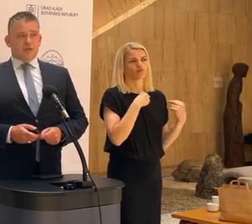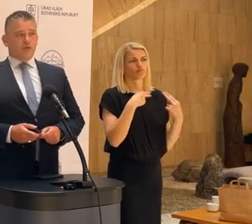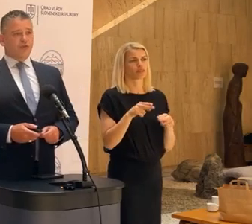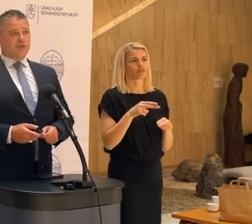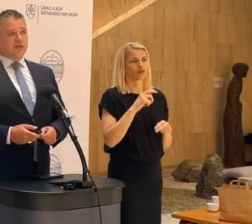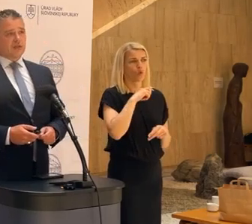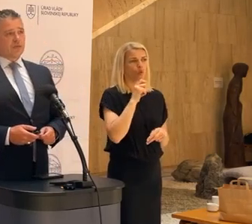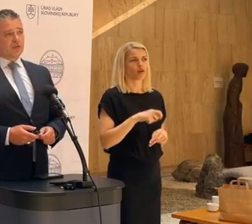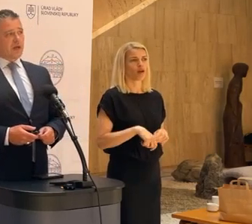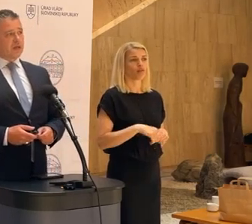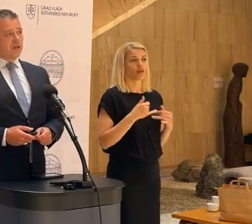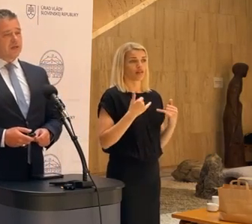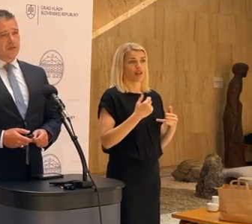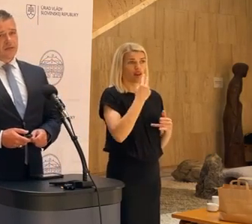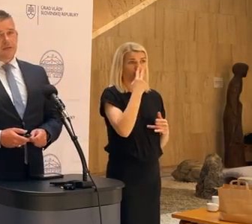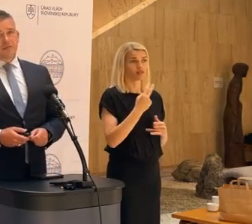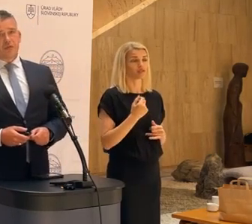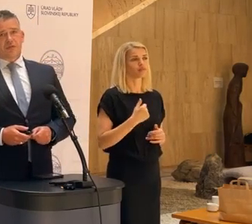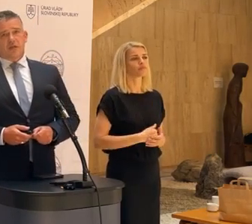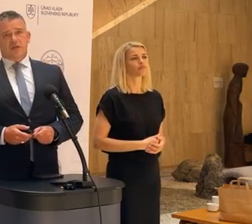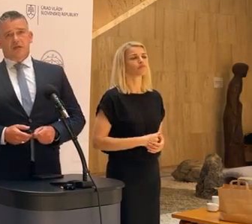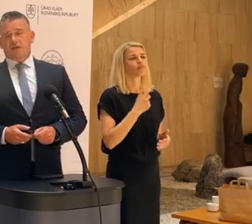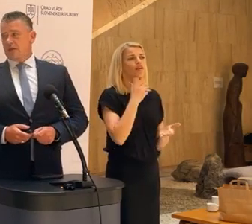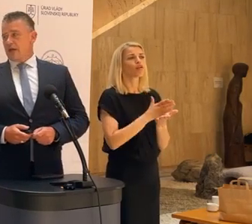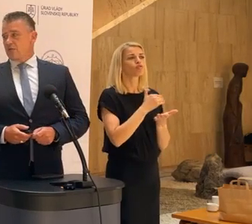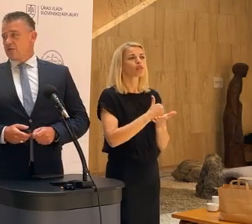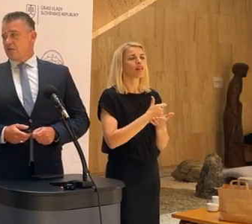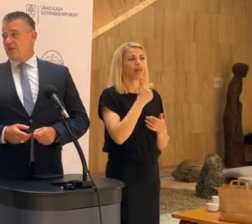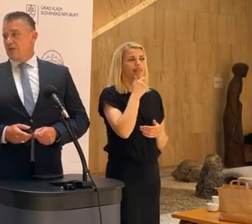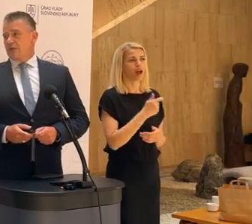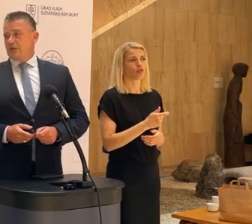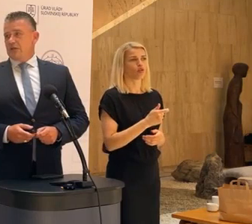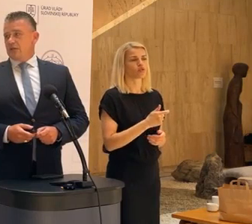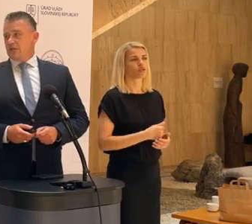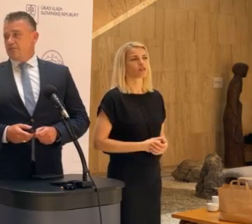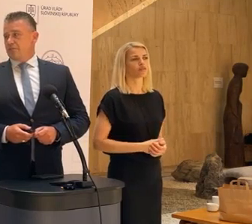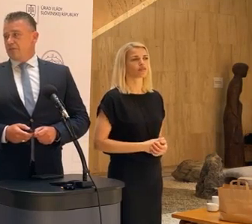Tu máte možnosť vidieť na tomto slajde rozdelenie národnosti.